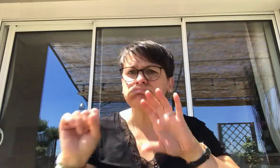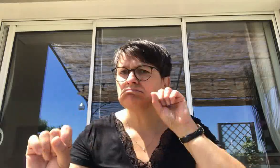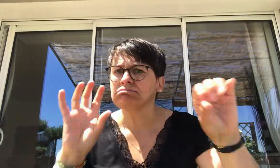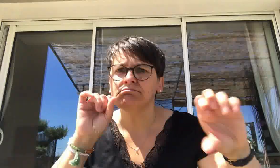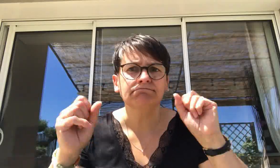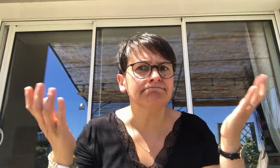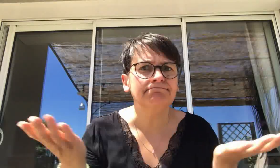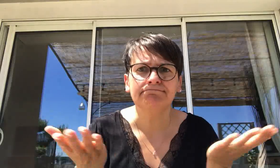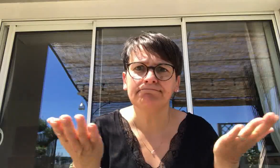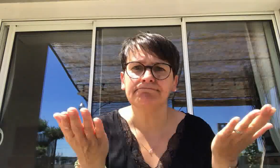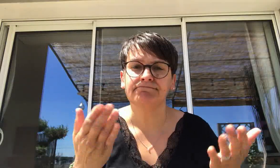Vous allez voir.